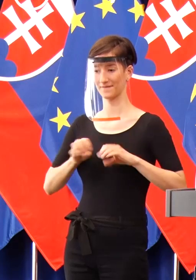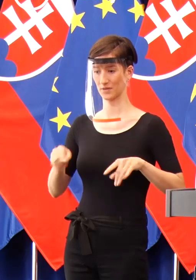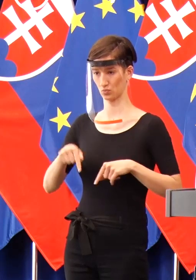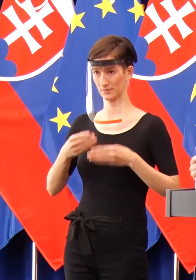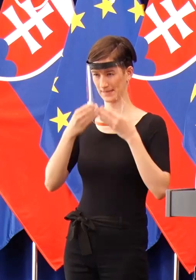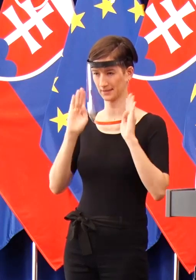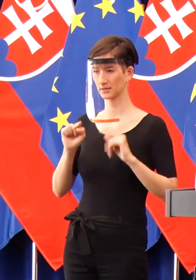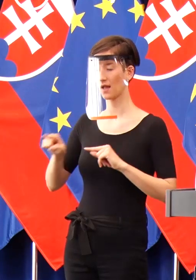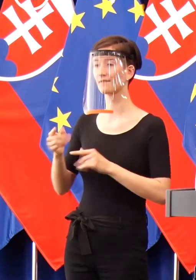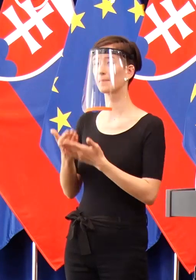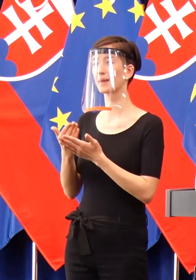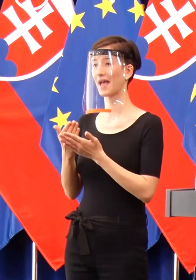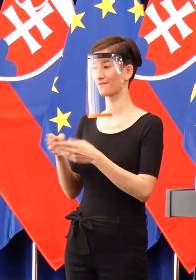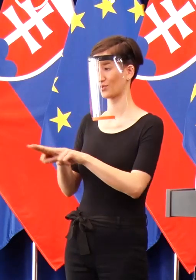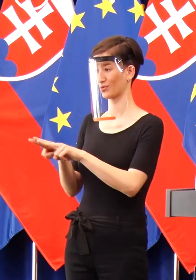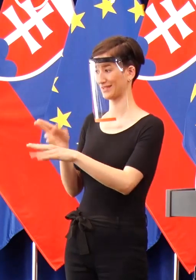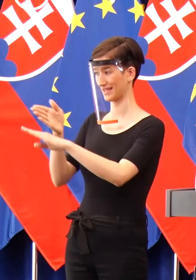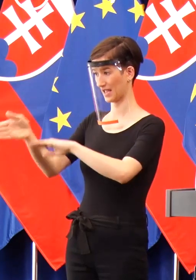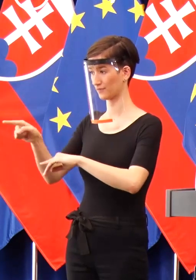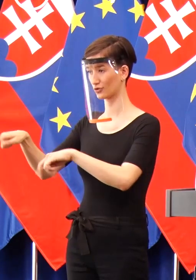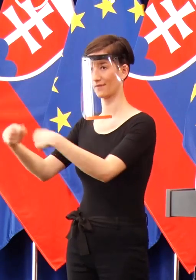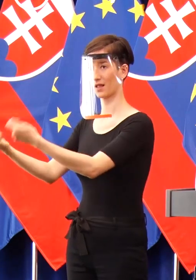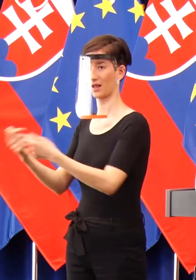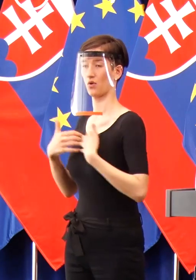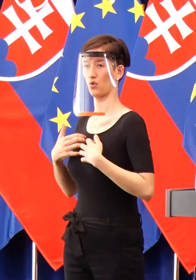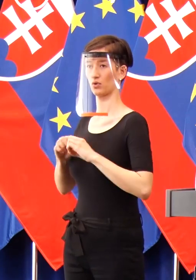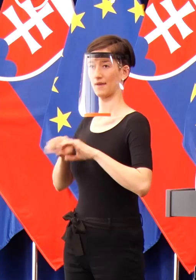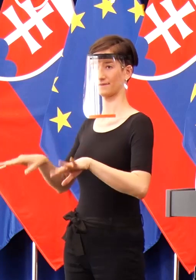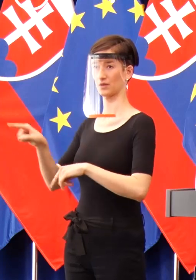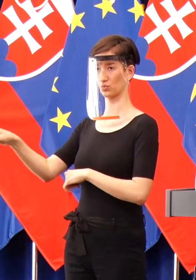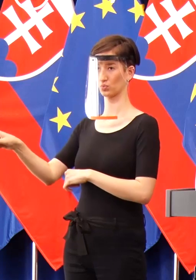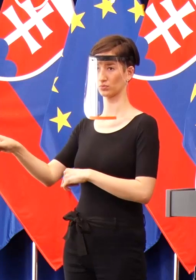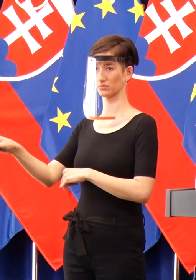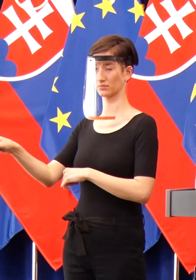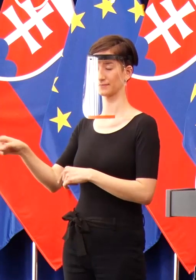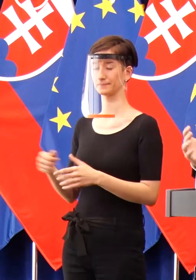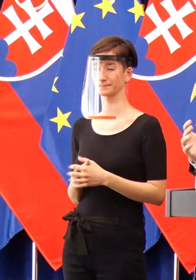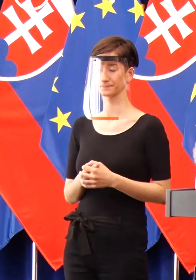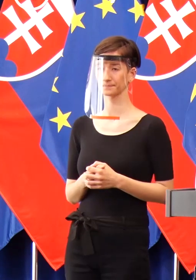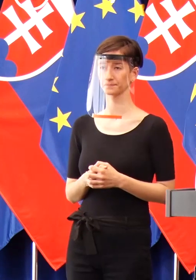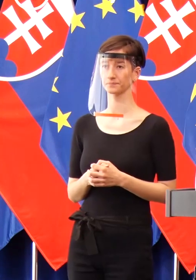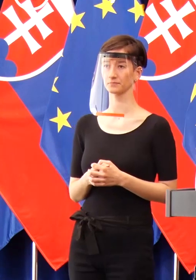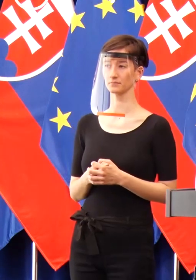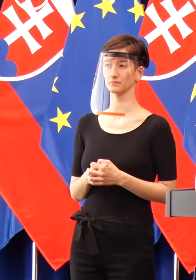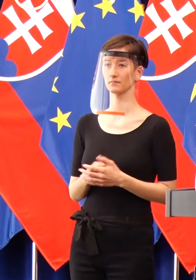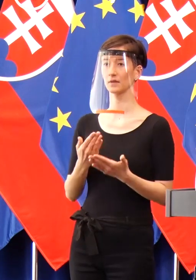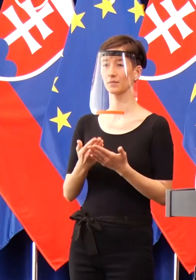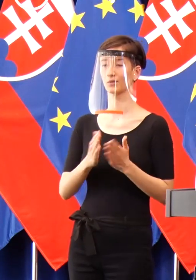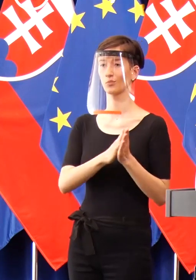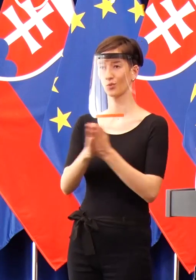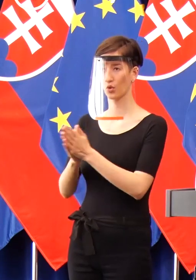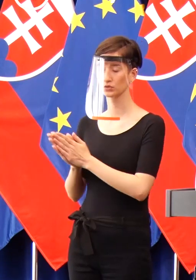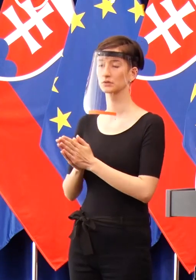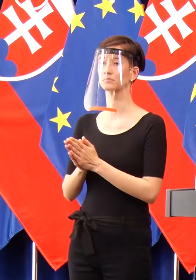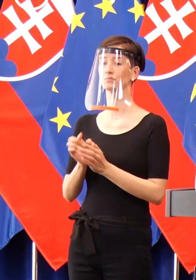spôsobil smrť niekoho z vašich blízkych. Prosím vás, či už ste obyšli pravidla, alebo